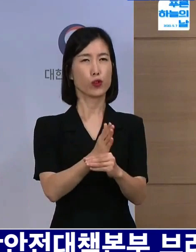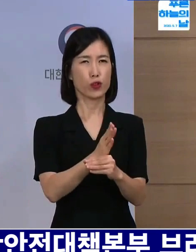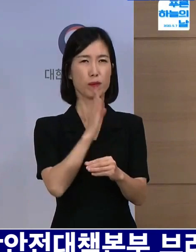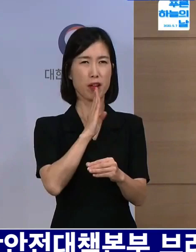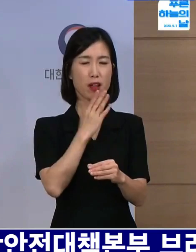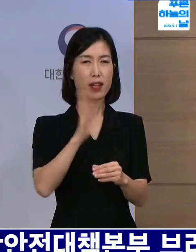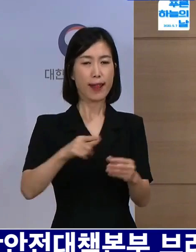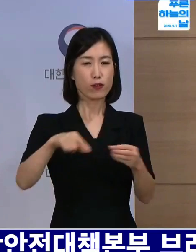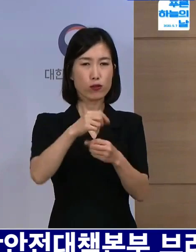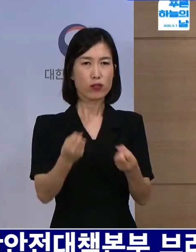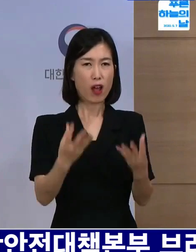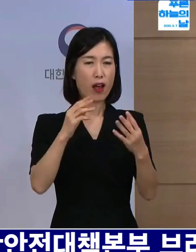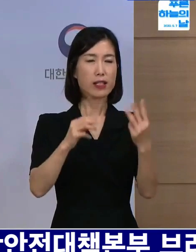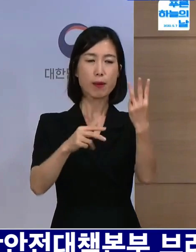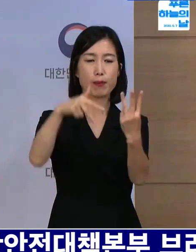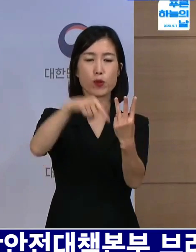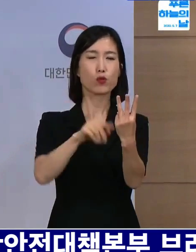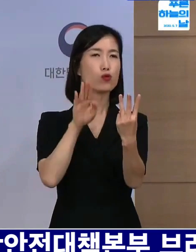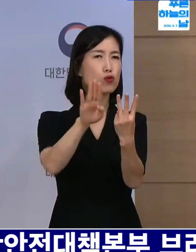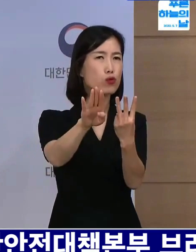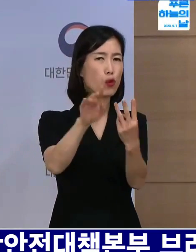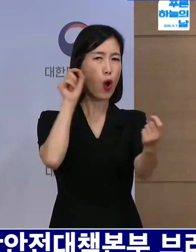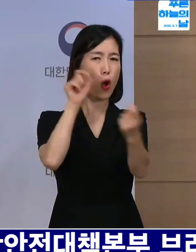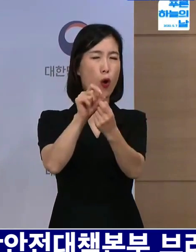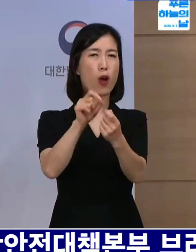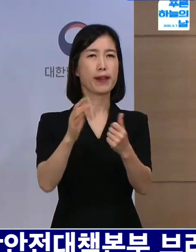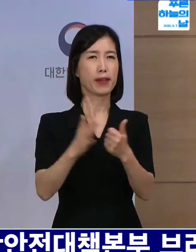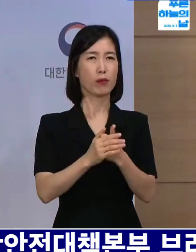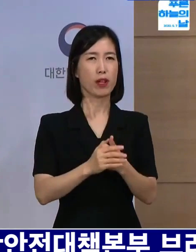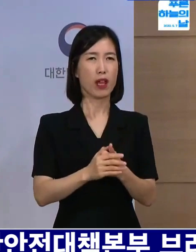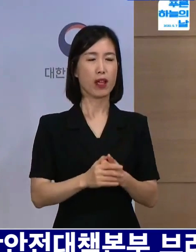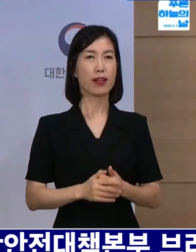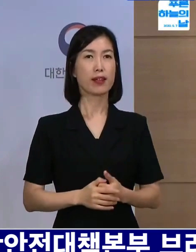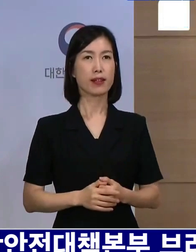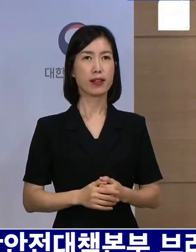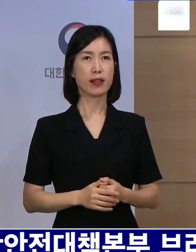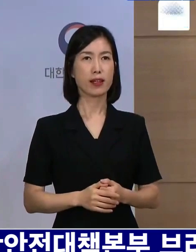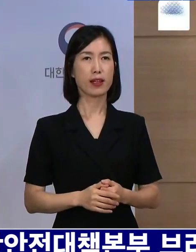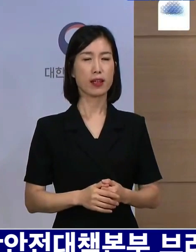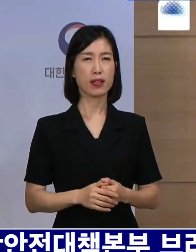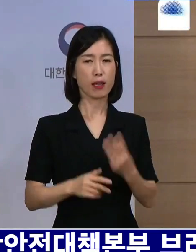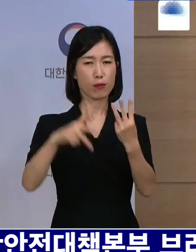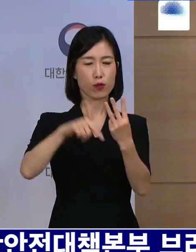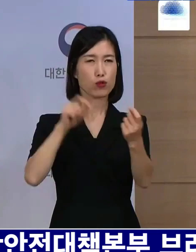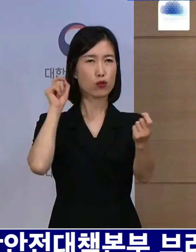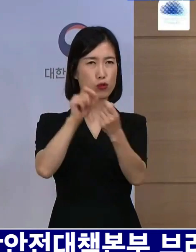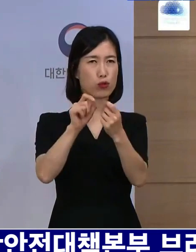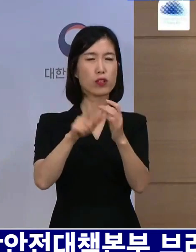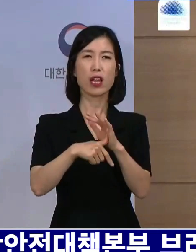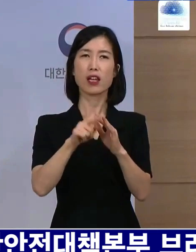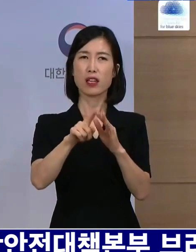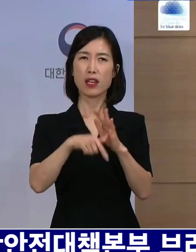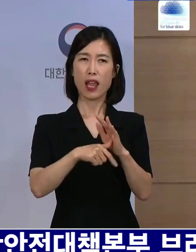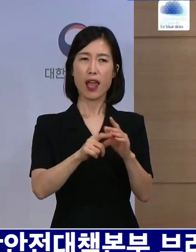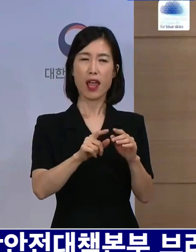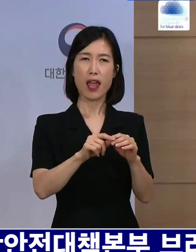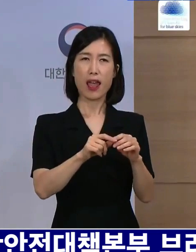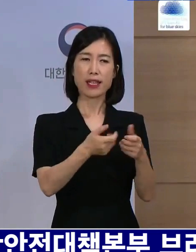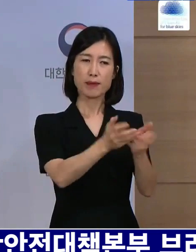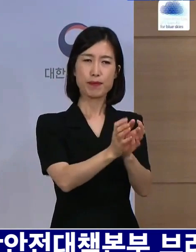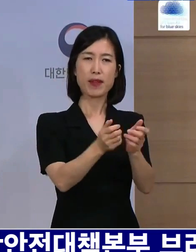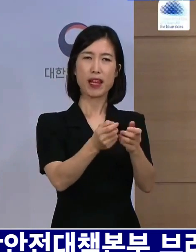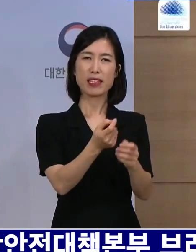3주 뒤부터 시작되는 점을 감안한다 그러면 그때까지 일상생활과 관련된 사회 곳곳에